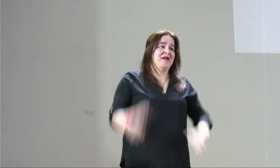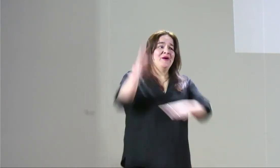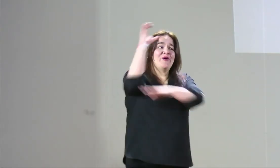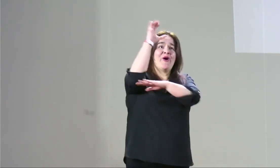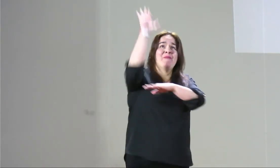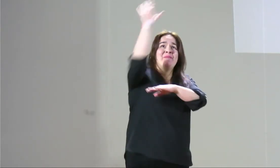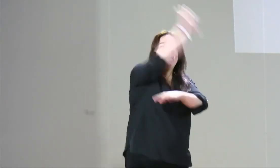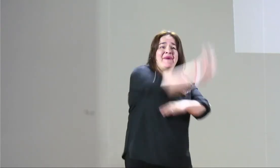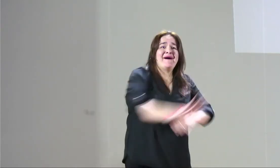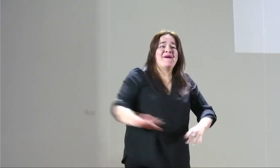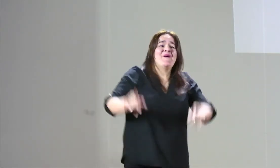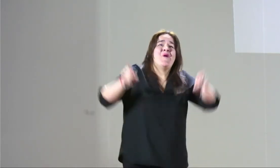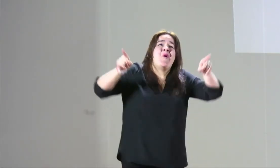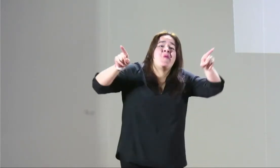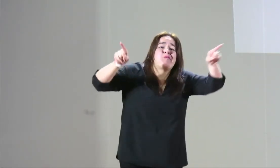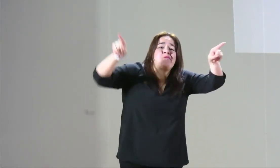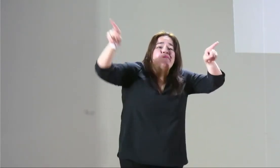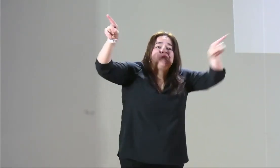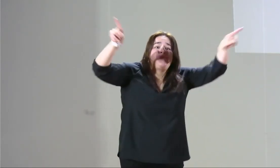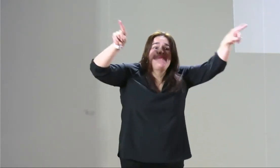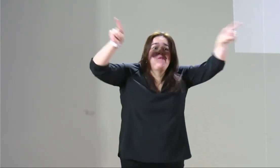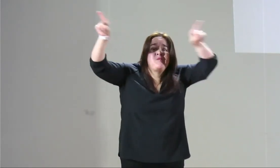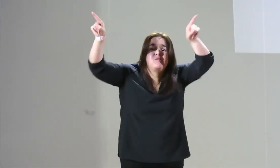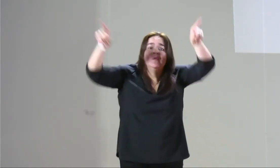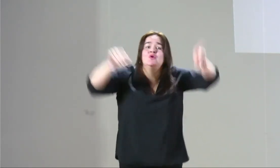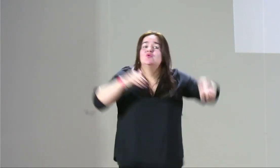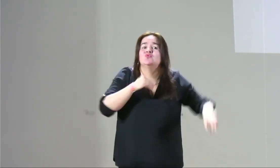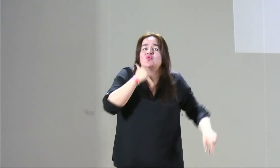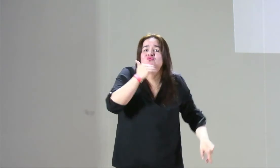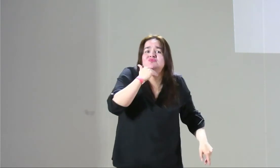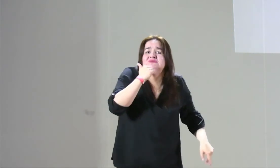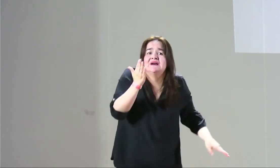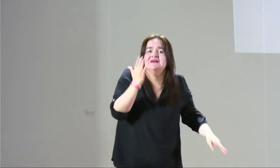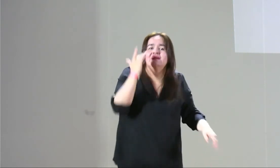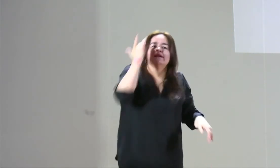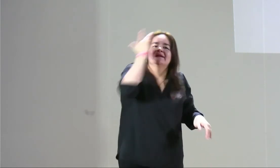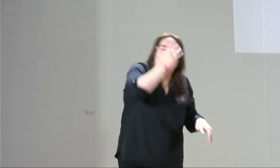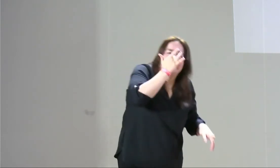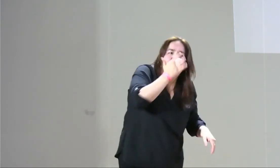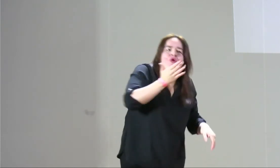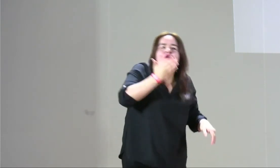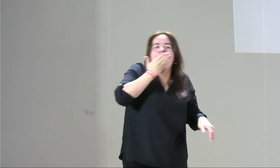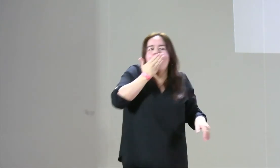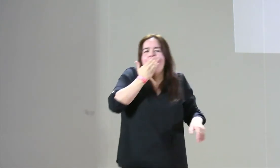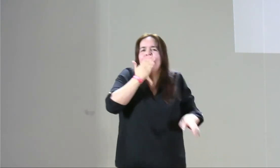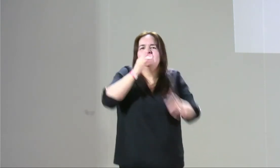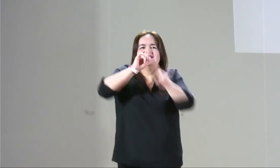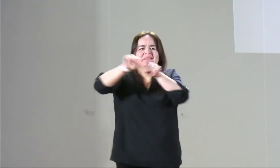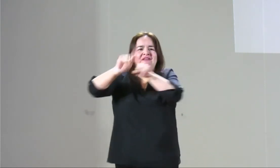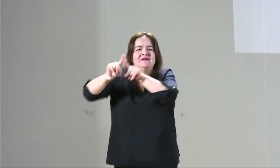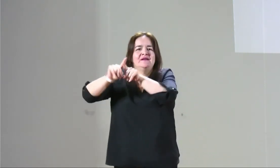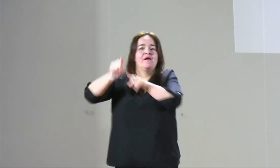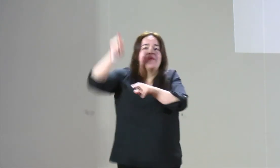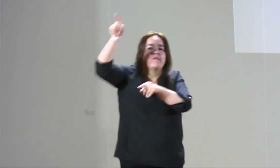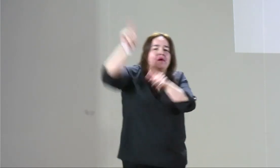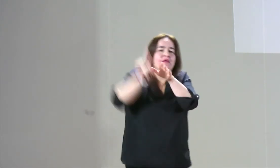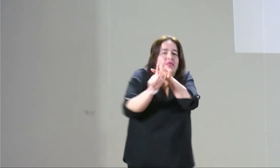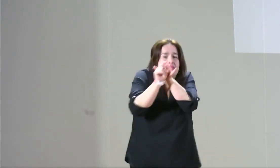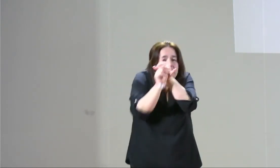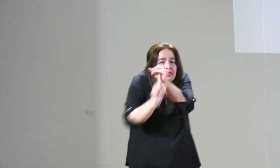Bueno, esto es muy, muy, muy, muy bonito. ¿Por qué? Porque no sabemos qué pasa